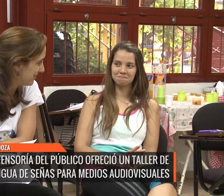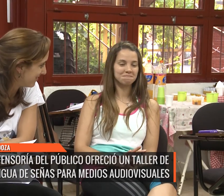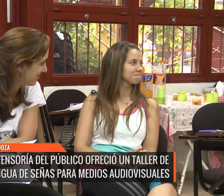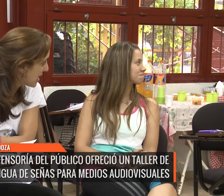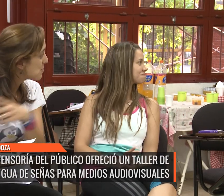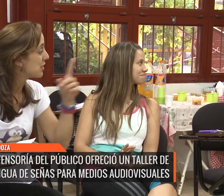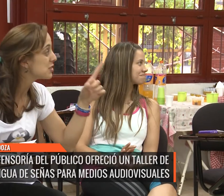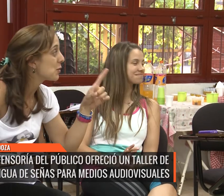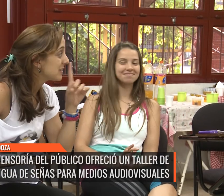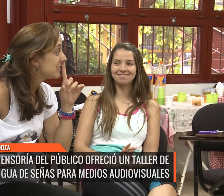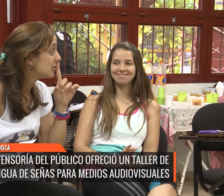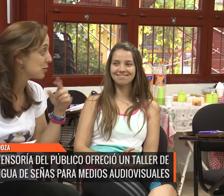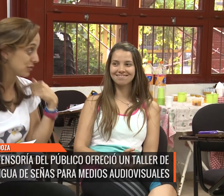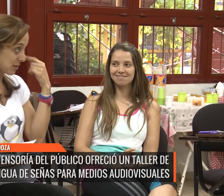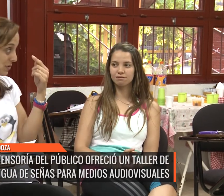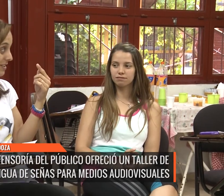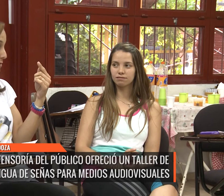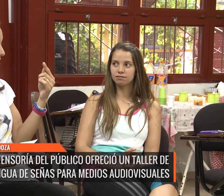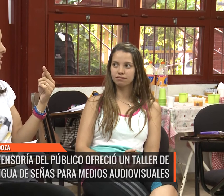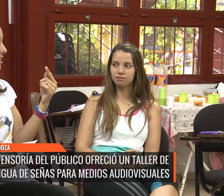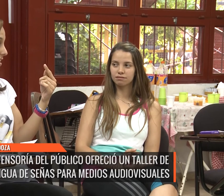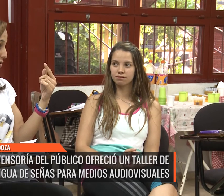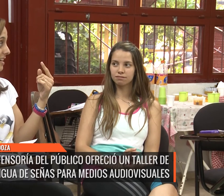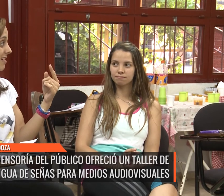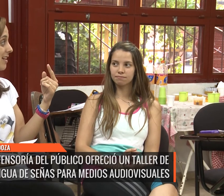en carrera, digamos, estamos en ese camino.